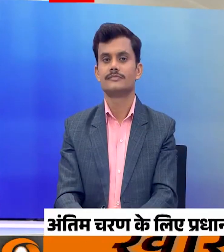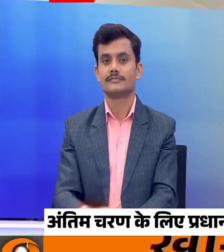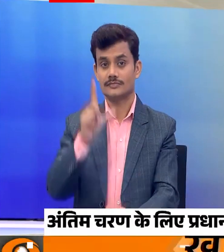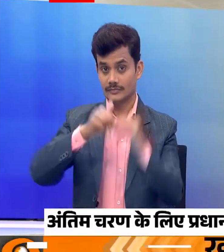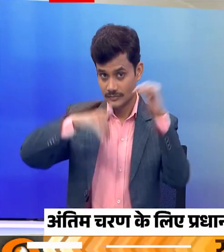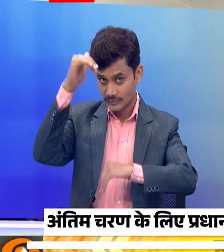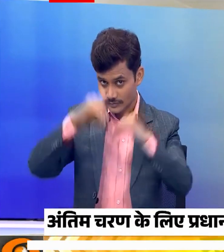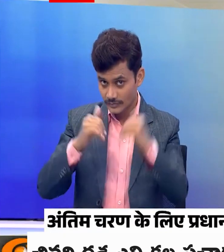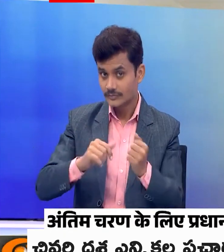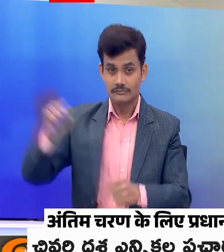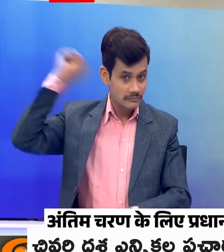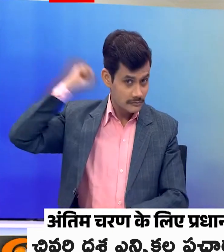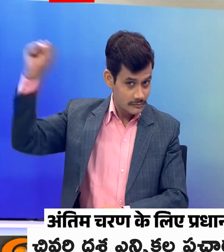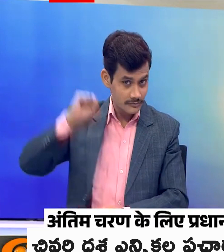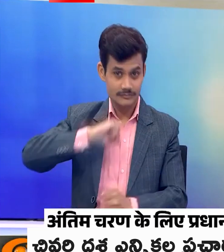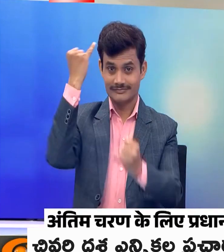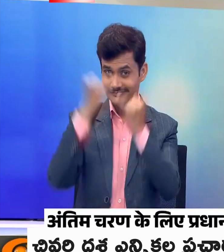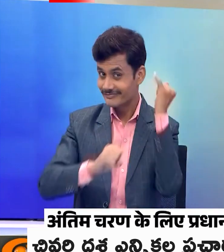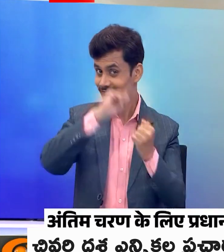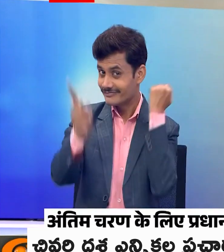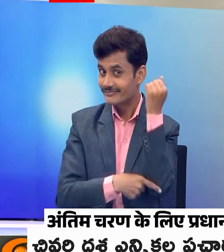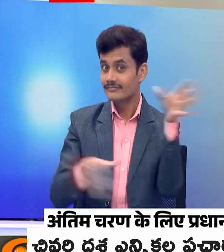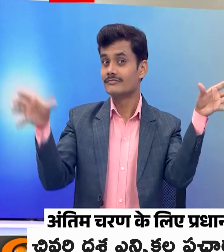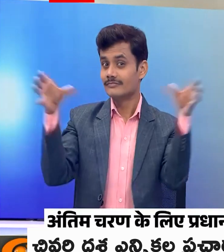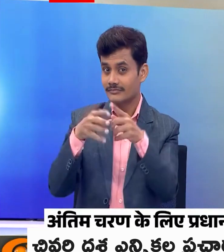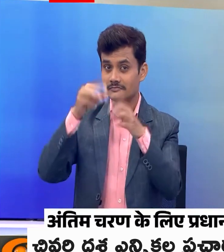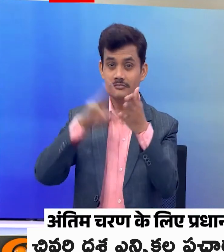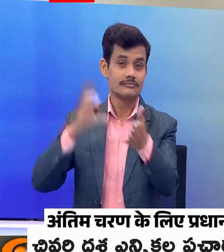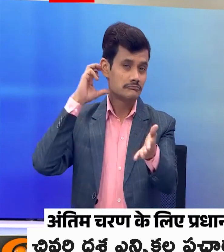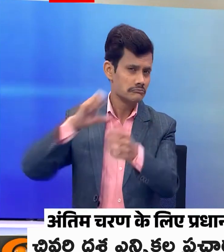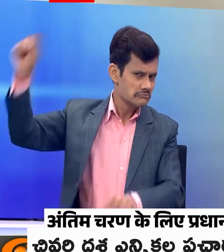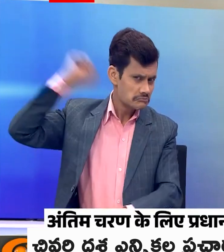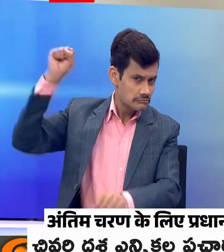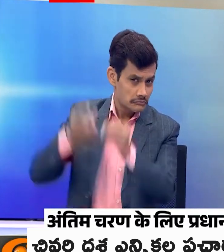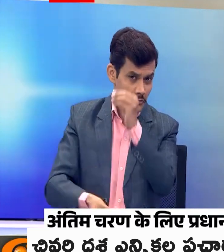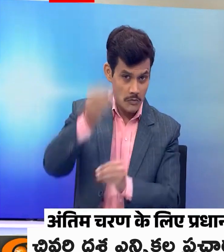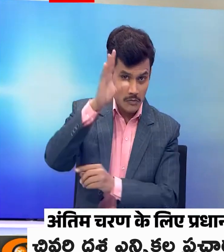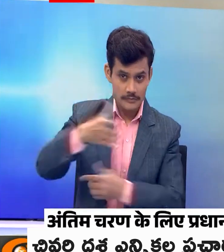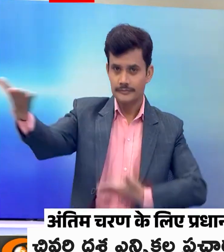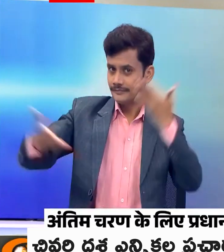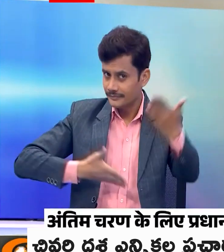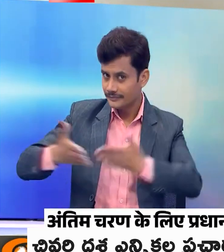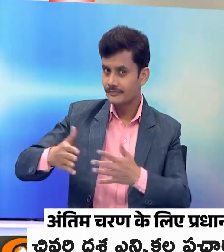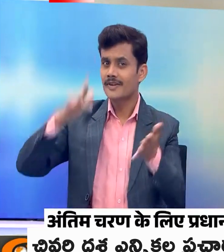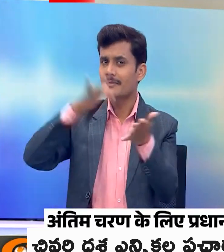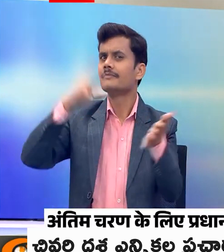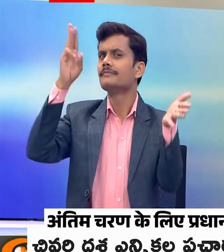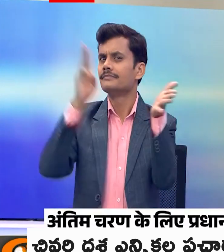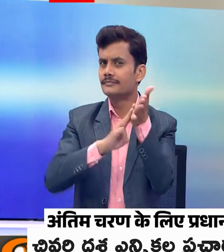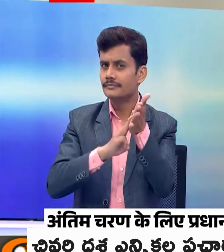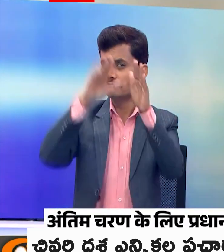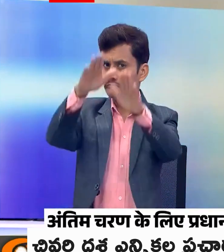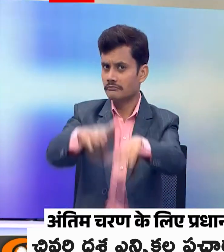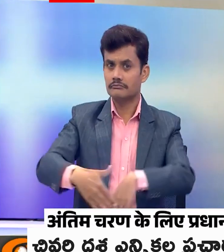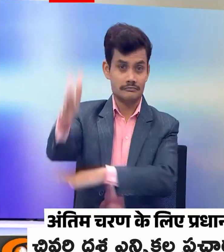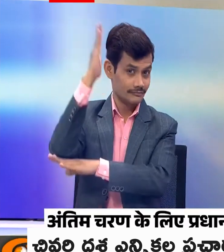लोगसभा चुनाव प्रचार के साथवे और अंतिम चरण के लिए प्रधान मंतरी का धुआधार प्रचार जारी पश्चिप मंगाल के मथुरापुर में जन्द